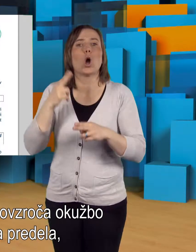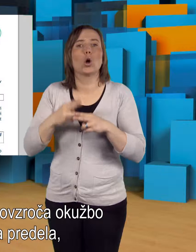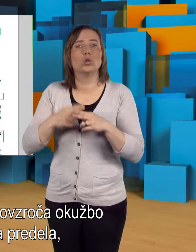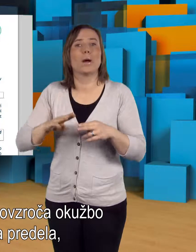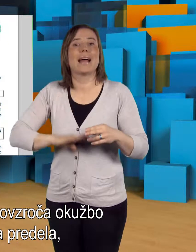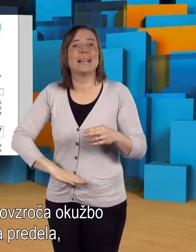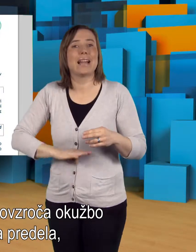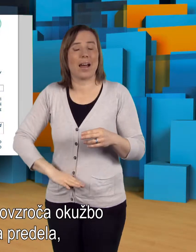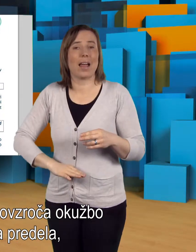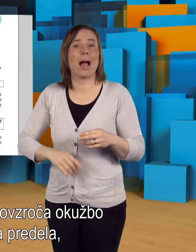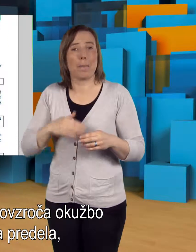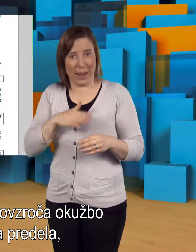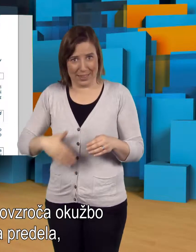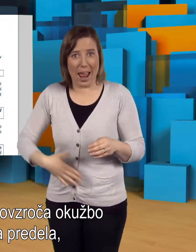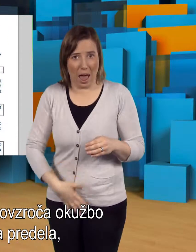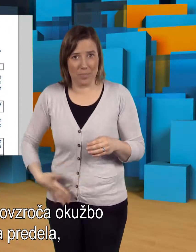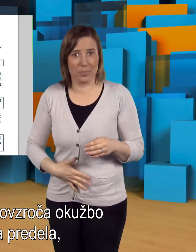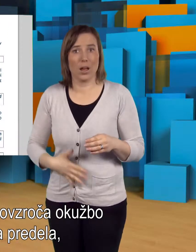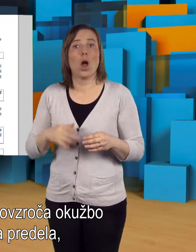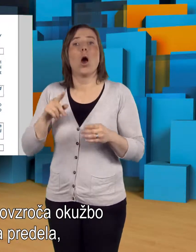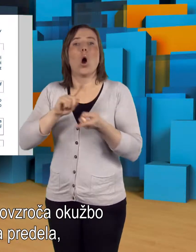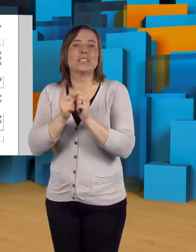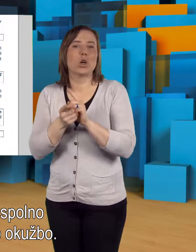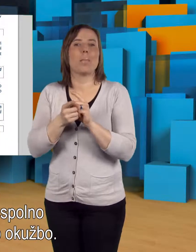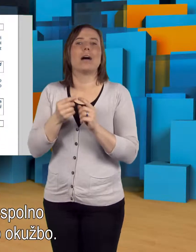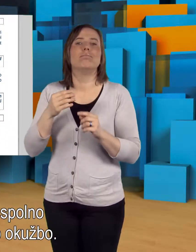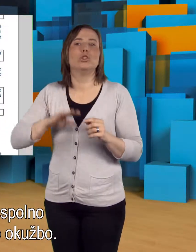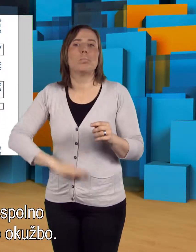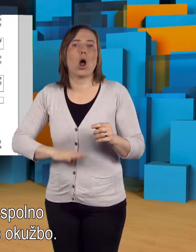genitalnega predela oziroma spolno prenosljivo okušbo.